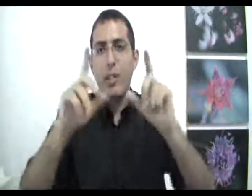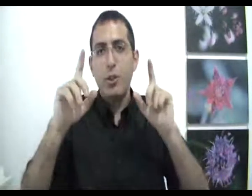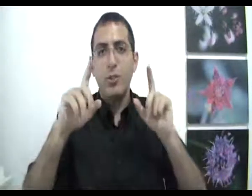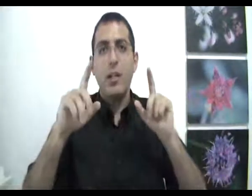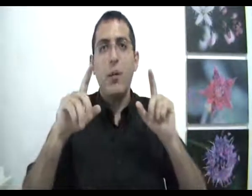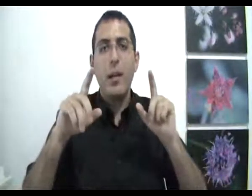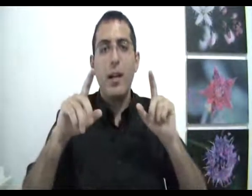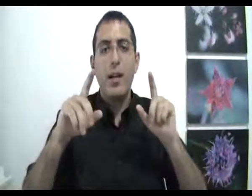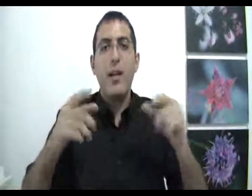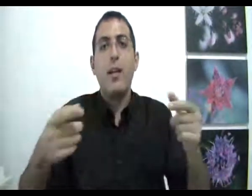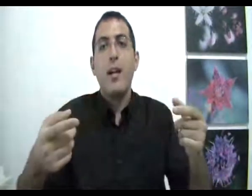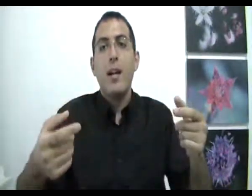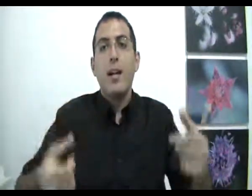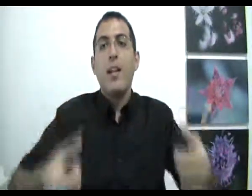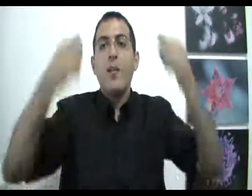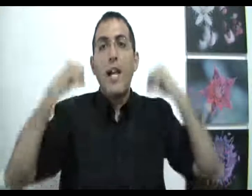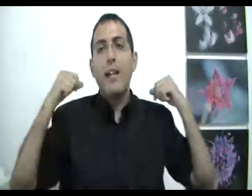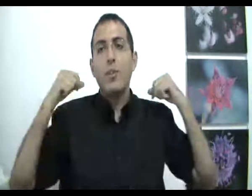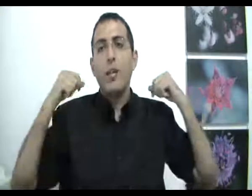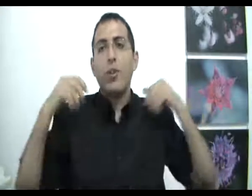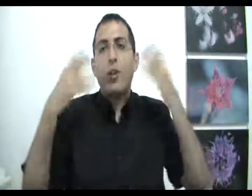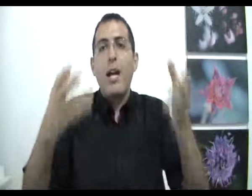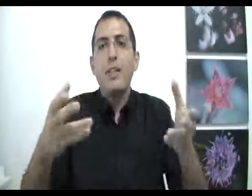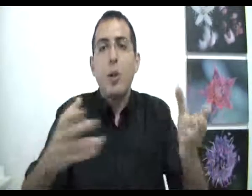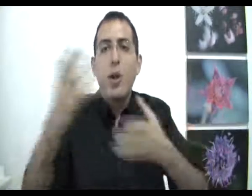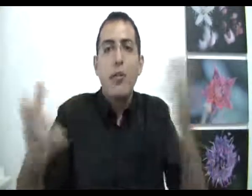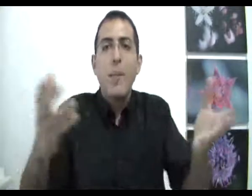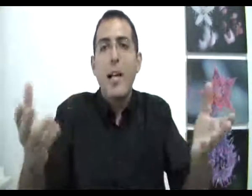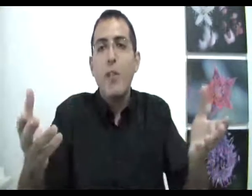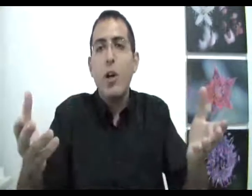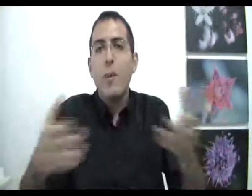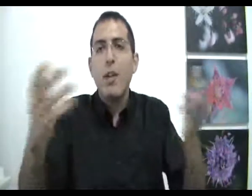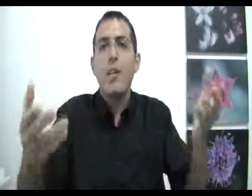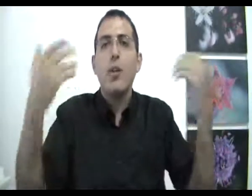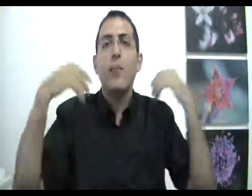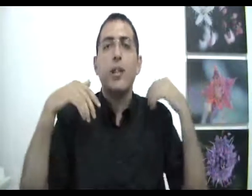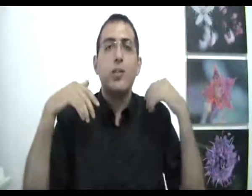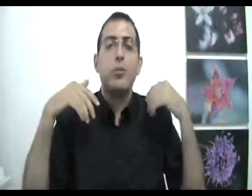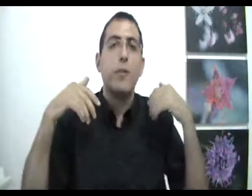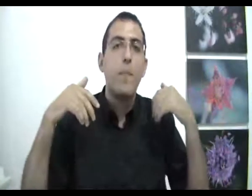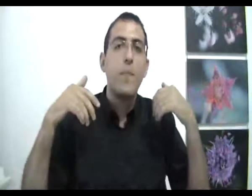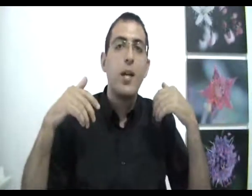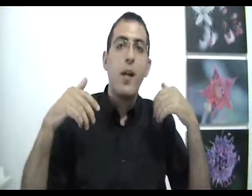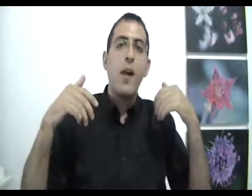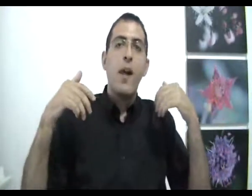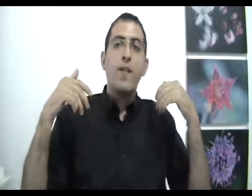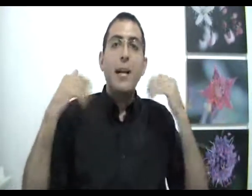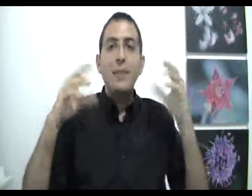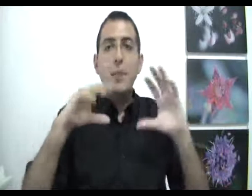הראשון נוצר ללא בחירה? כי לפני הרצון הראשון עוד לא הרצון, עוד לא אשר בכלל לבחור מה שייך לבחור עם עוד אין רצון ובעצם זה